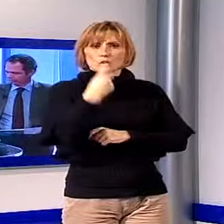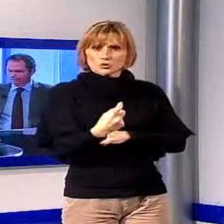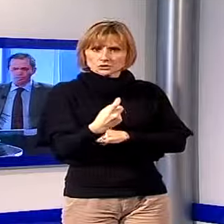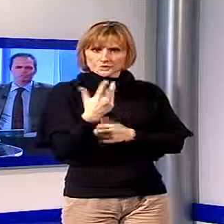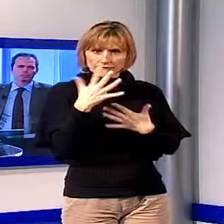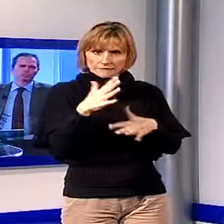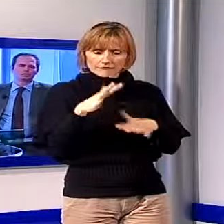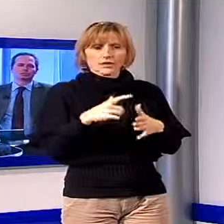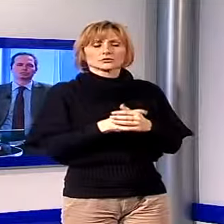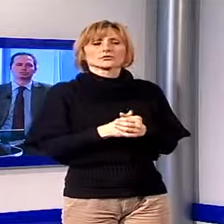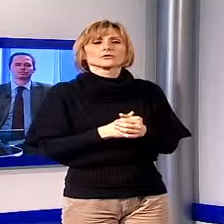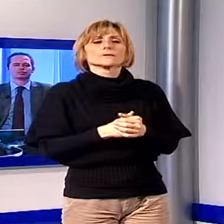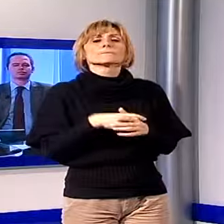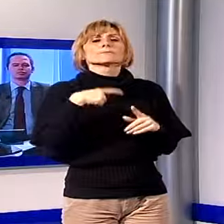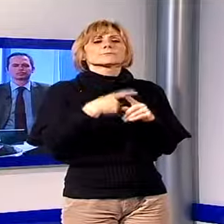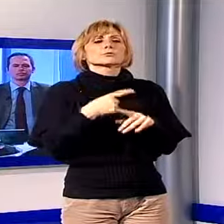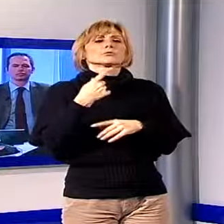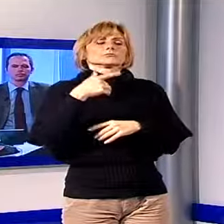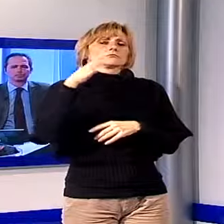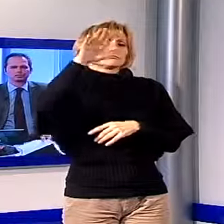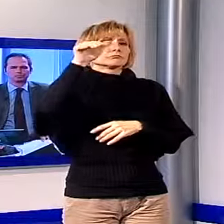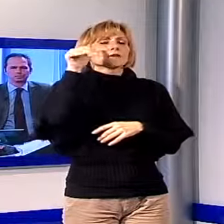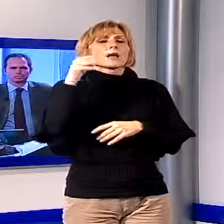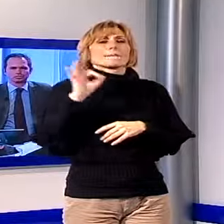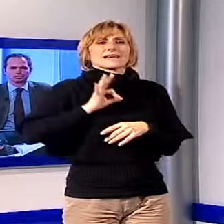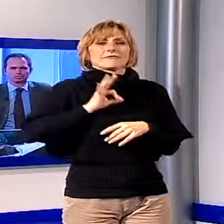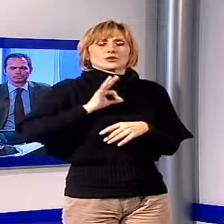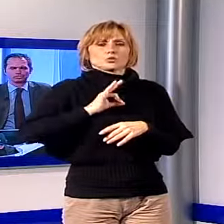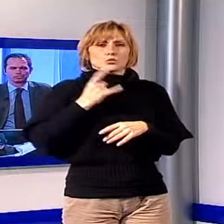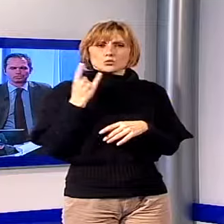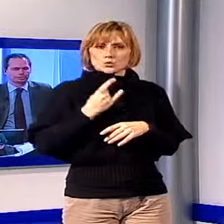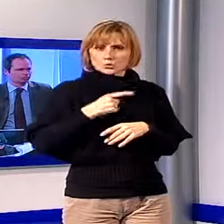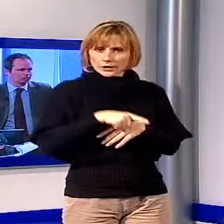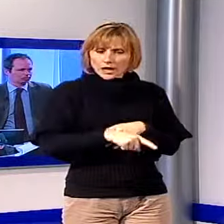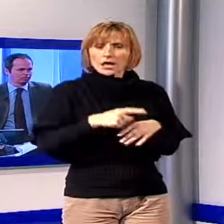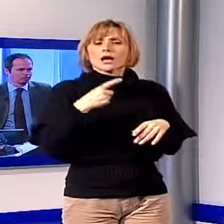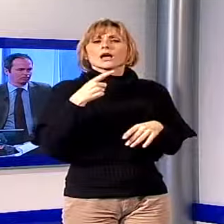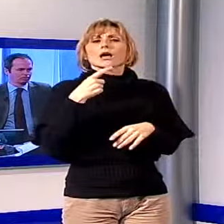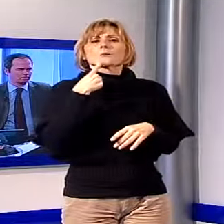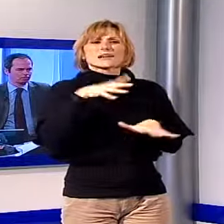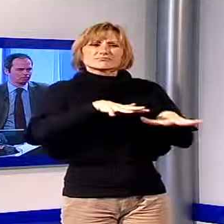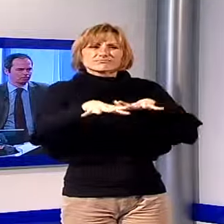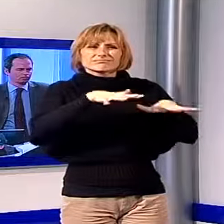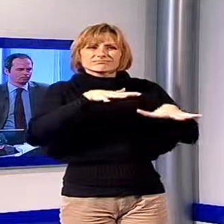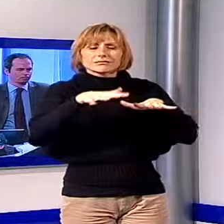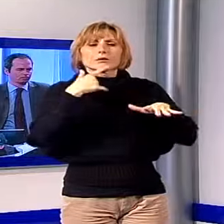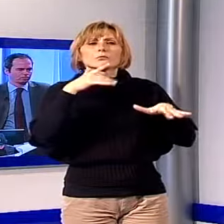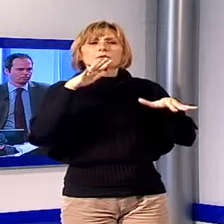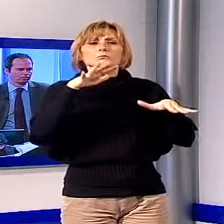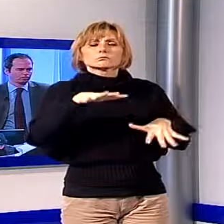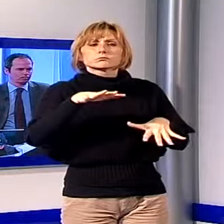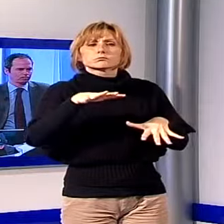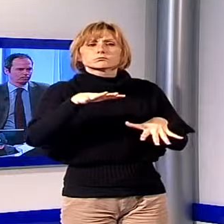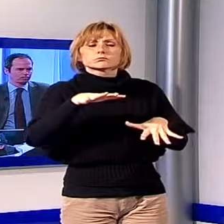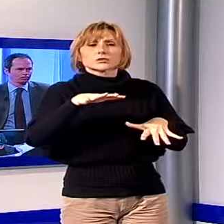ho anche allertato la Prefettura onde mettere in moto la protezione civile